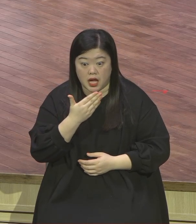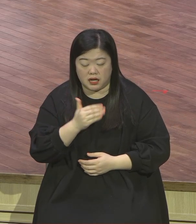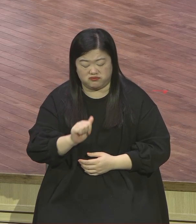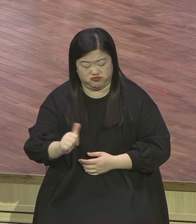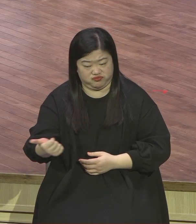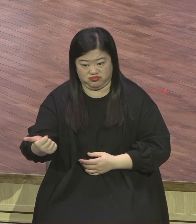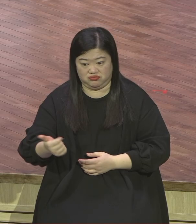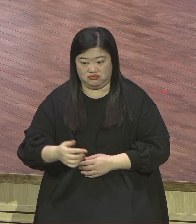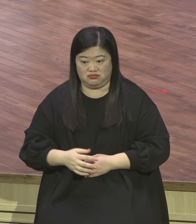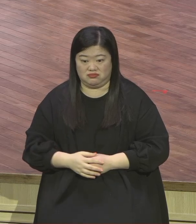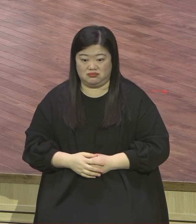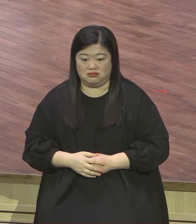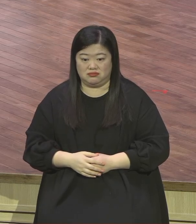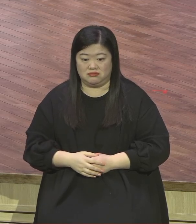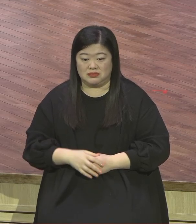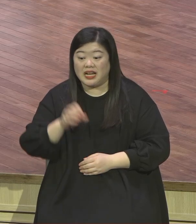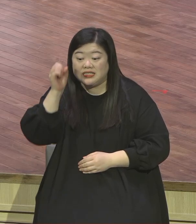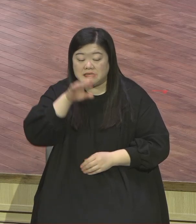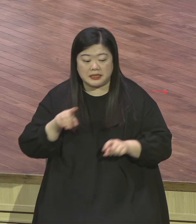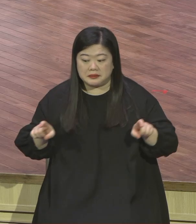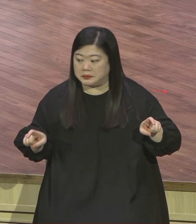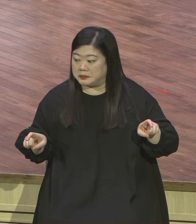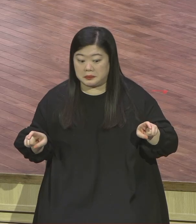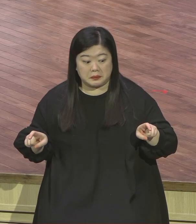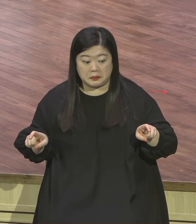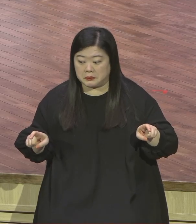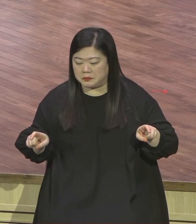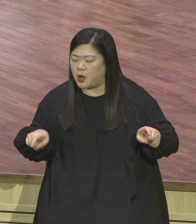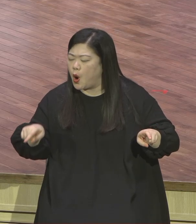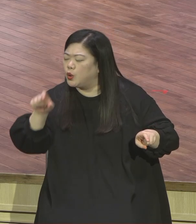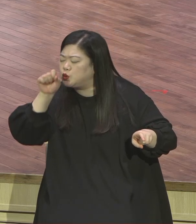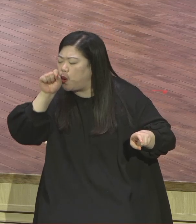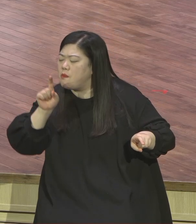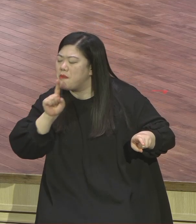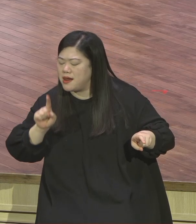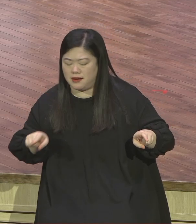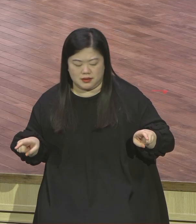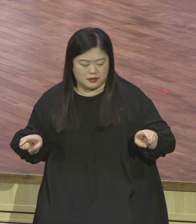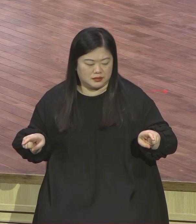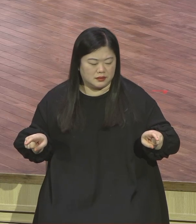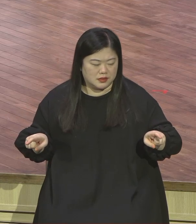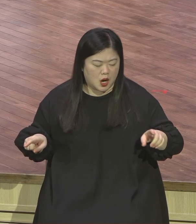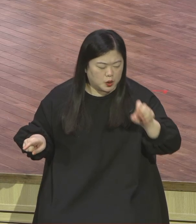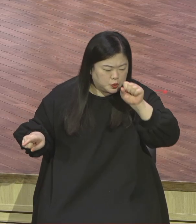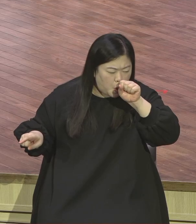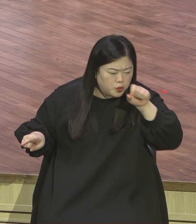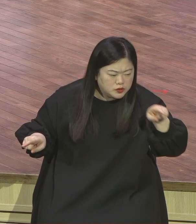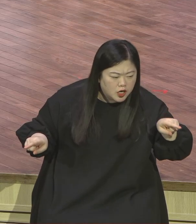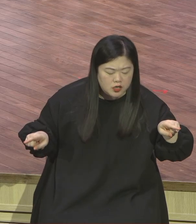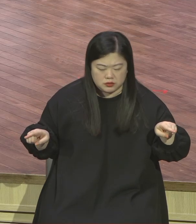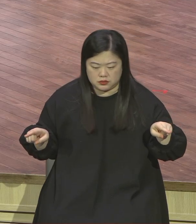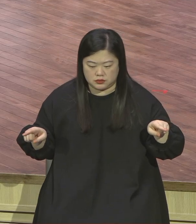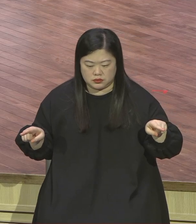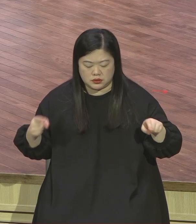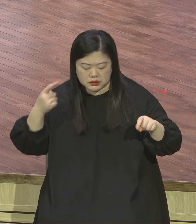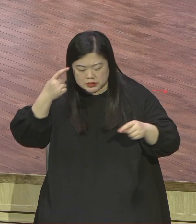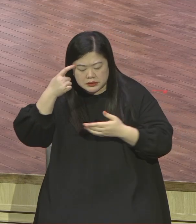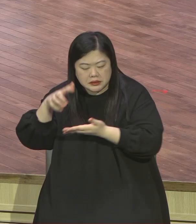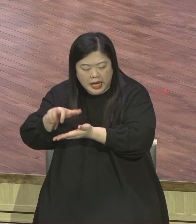들리는 소리뿐이지 그러니 나 부족하고 늘 모자라지요 늘